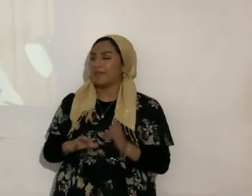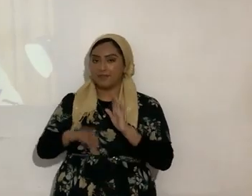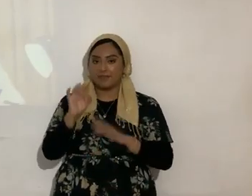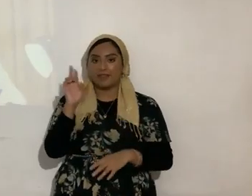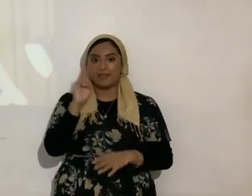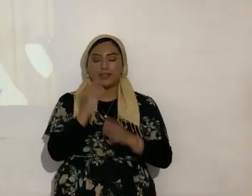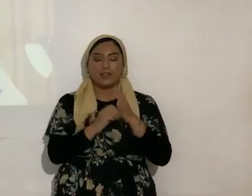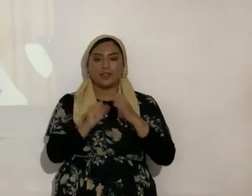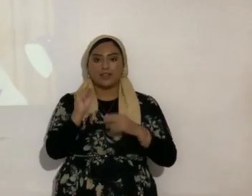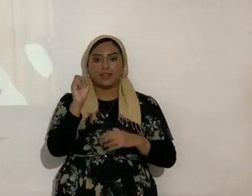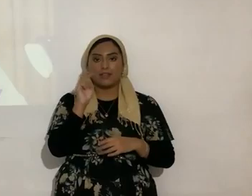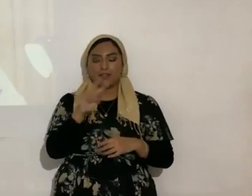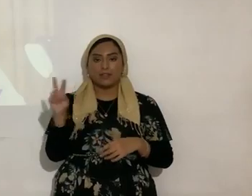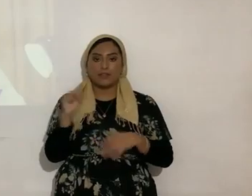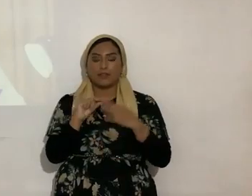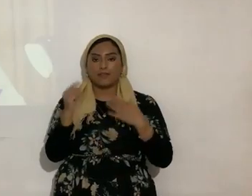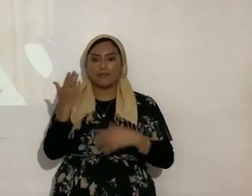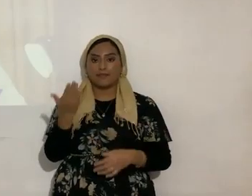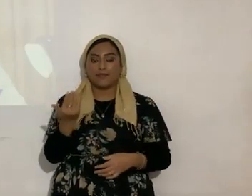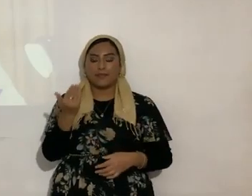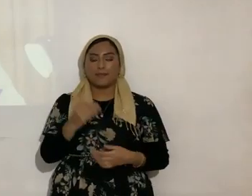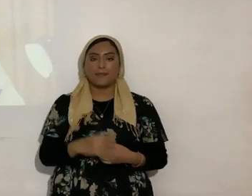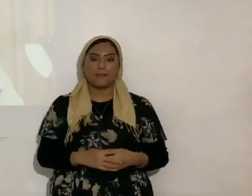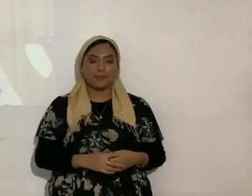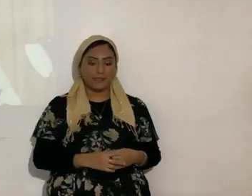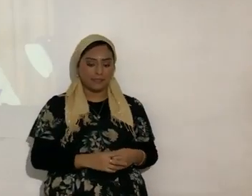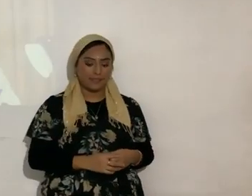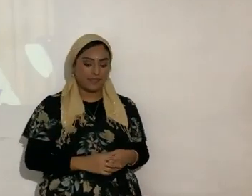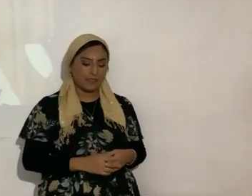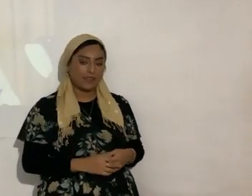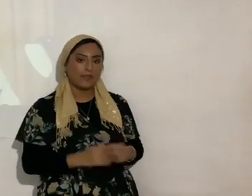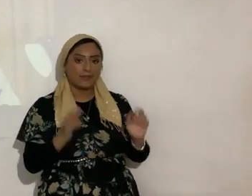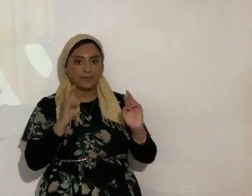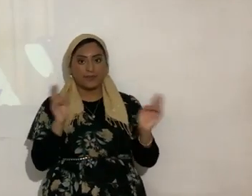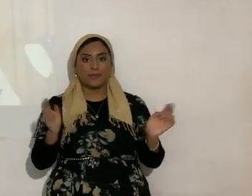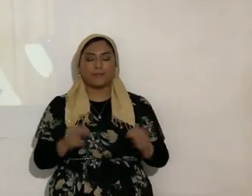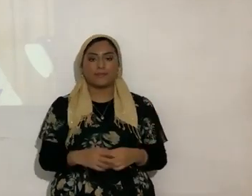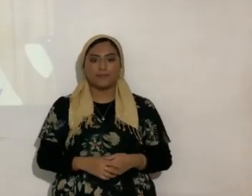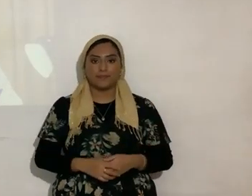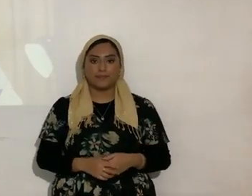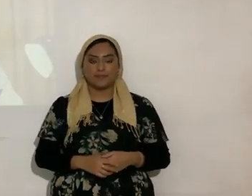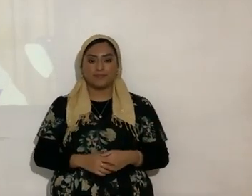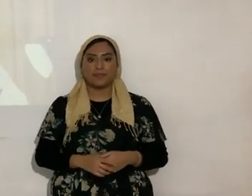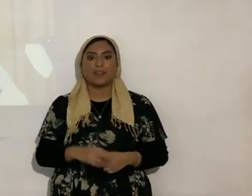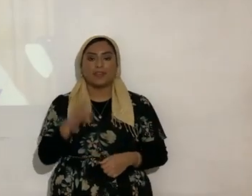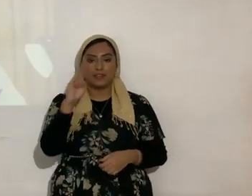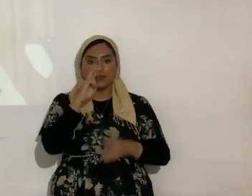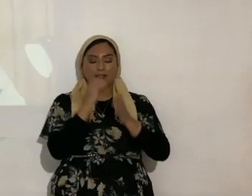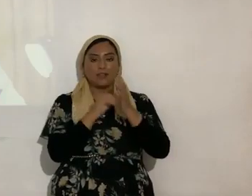22 15 apocalipsis 22 15 ¿ya lo tienen? apocalipsis 22 15